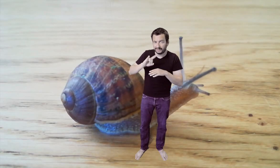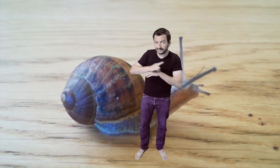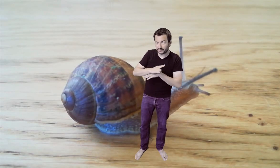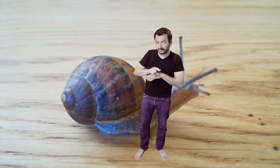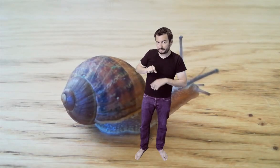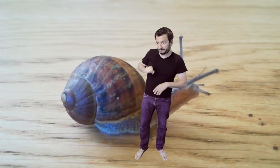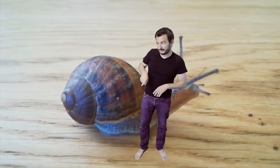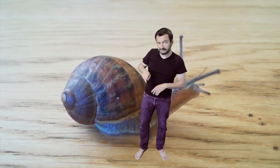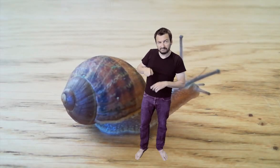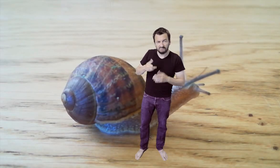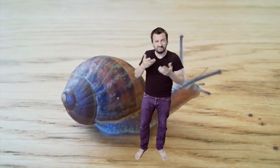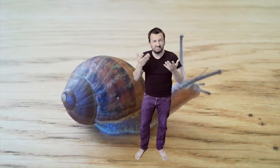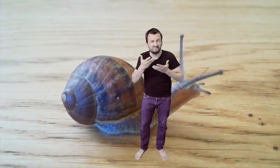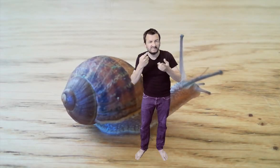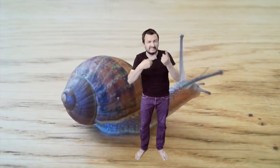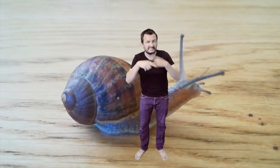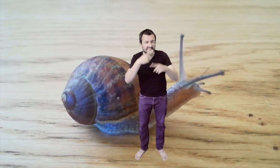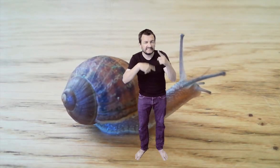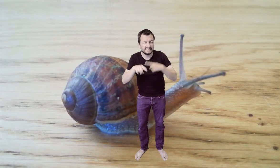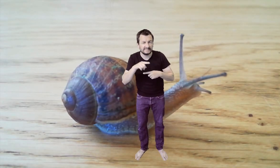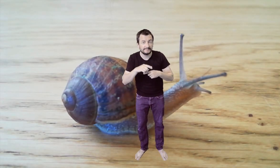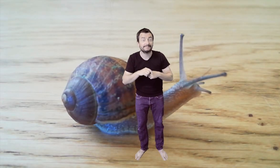parties de l'escargot. Donc,